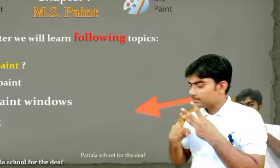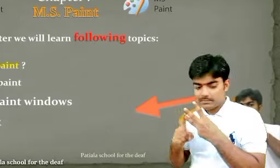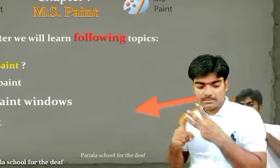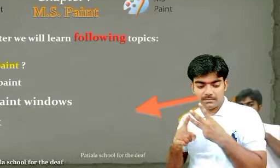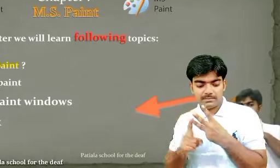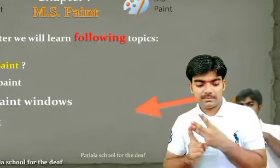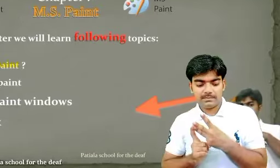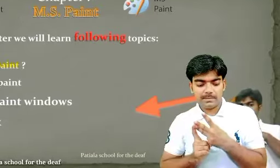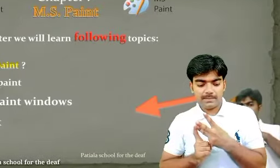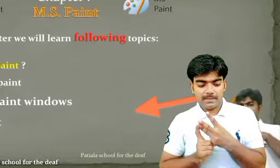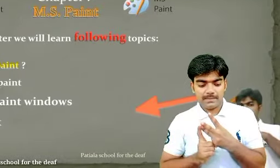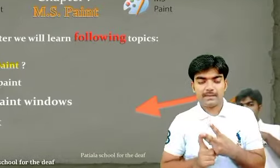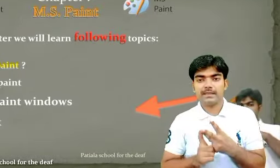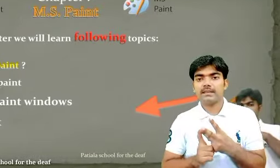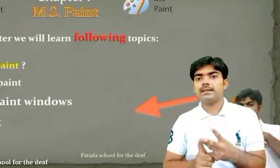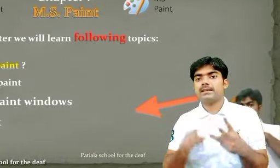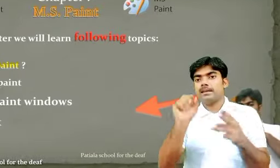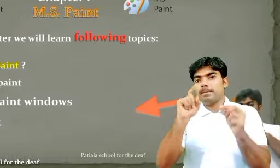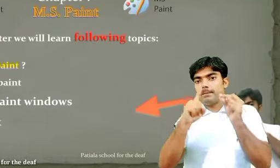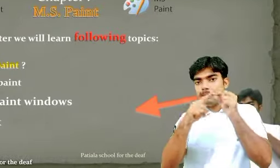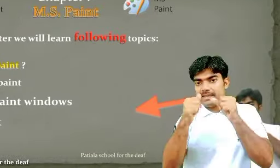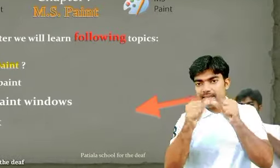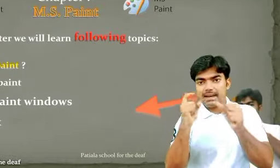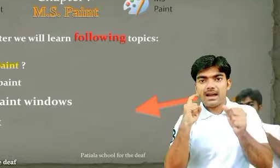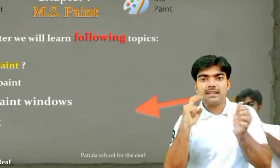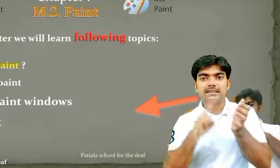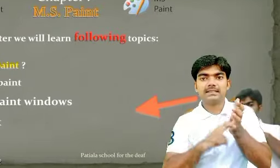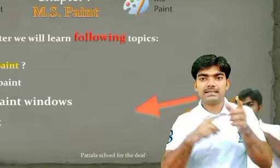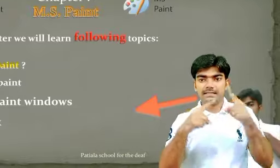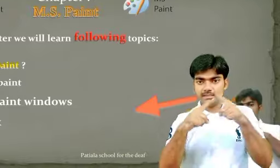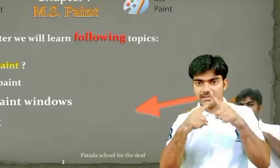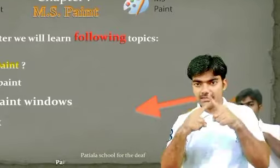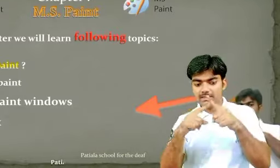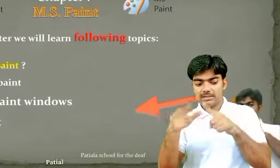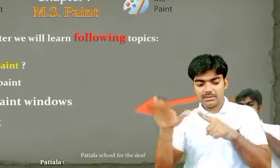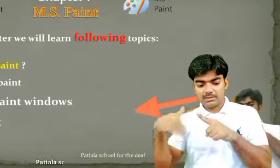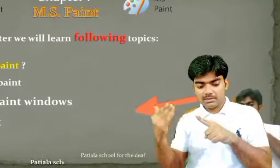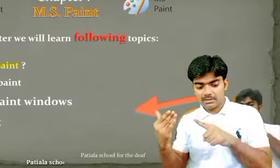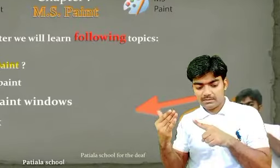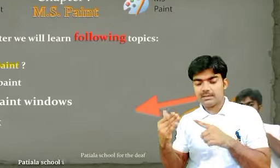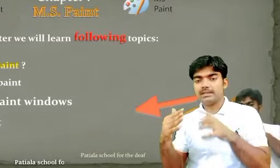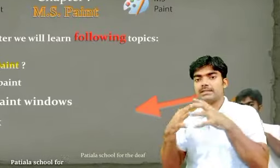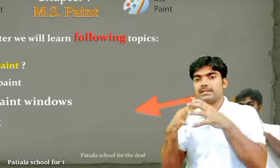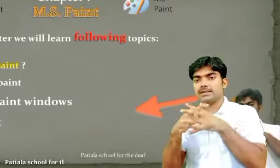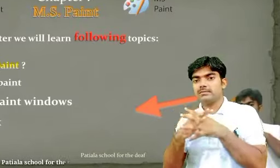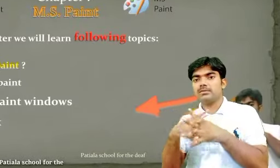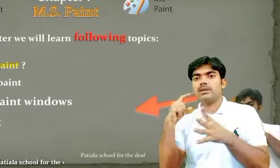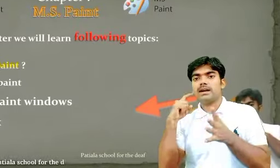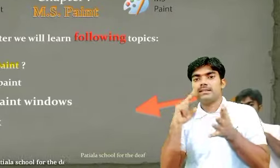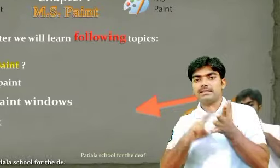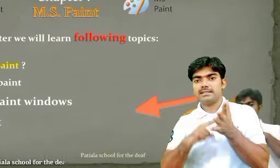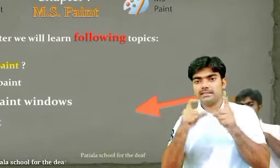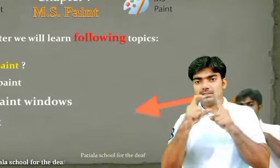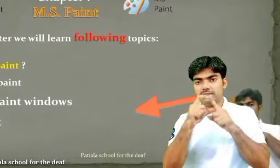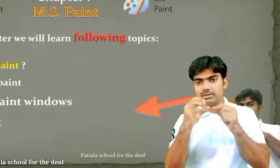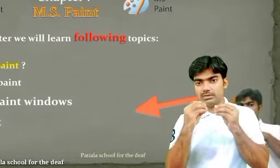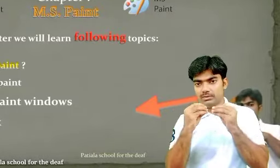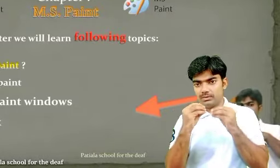different ways 3. Start to paint window